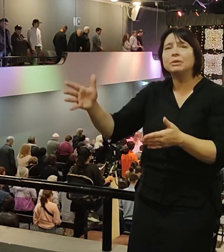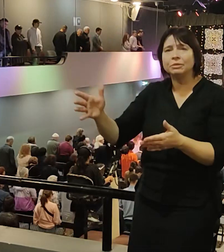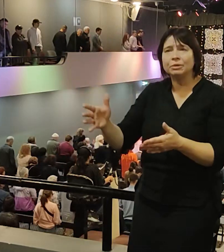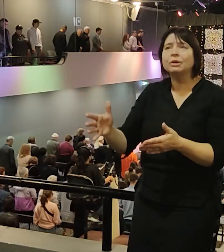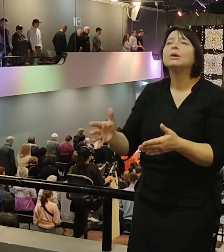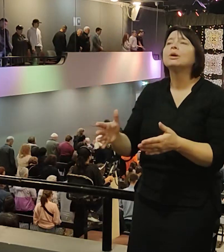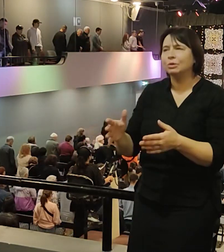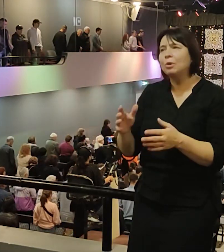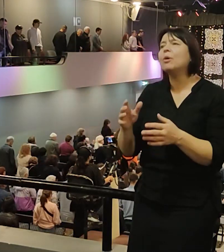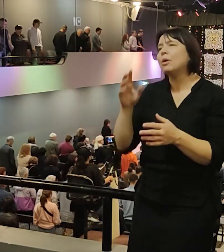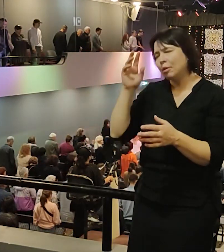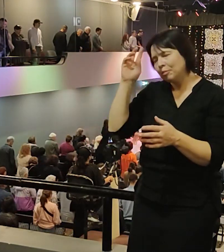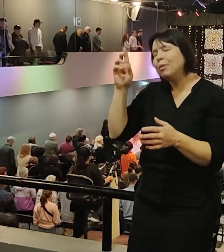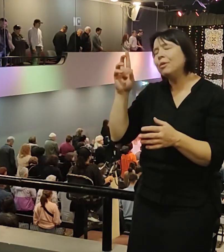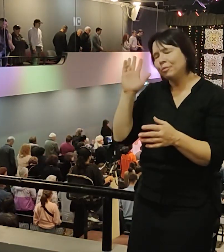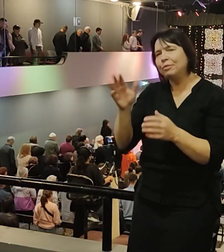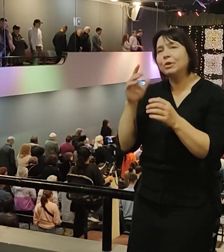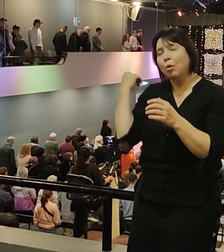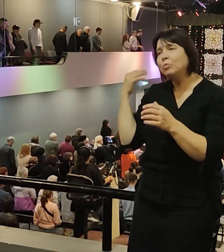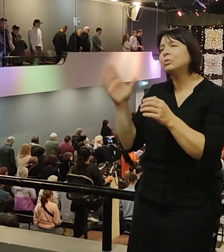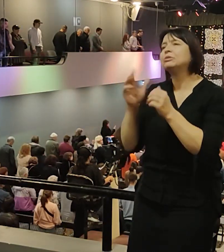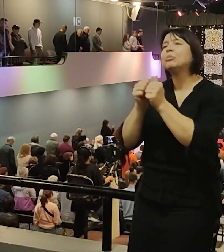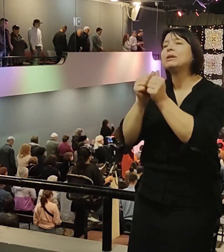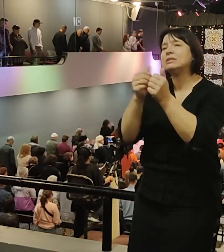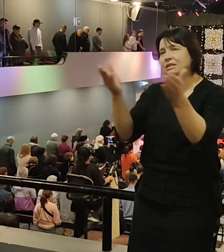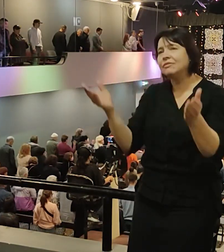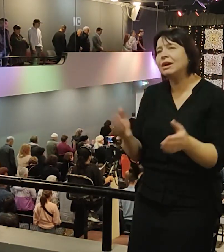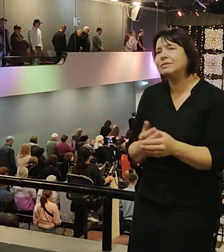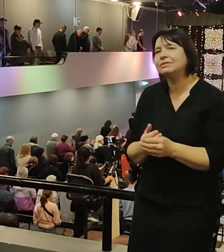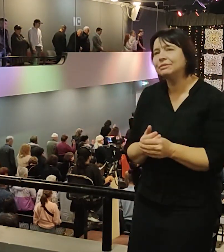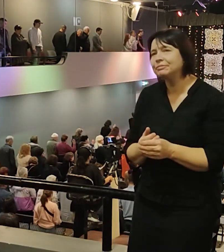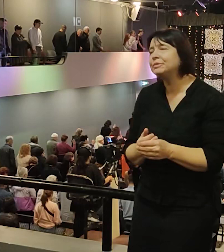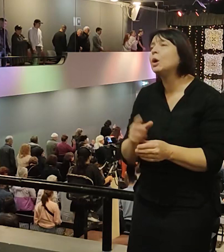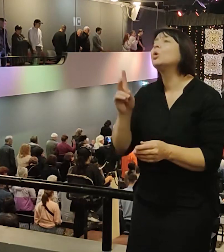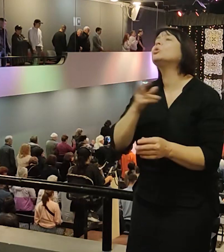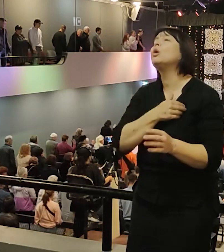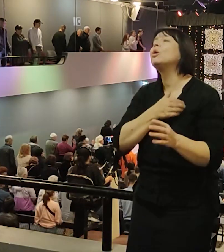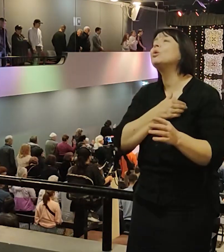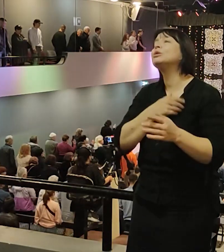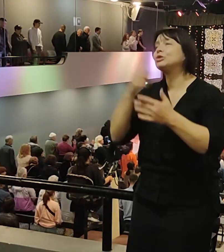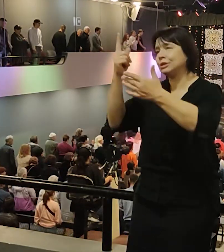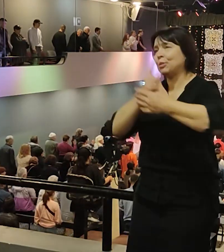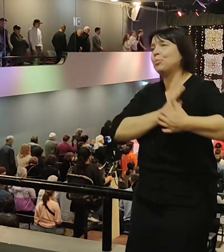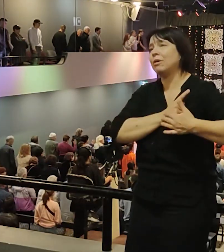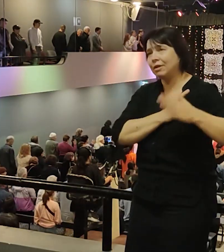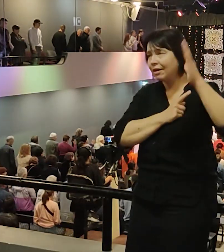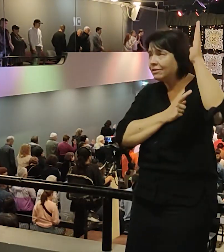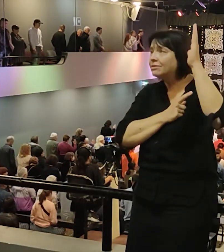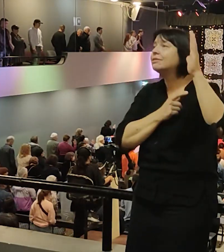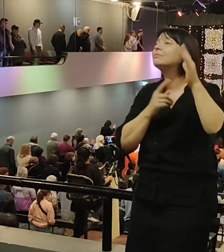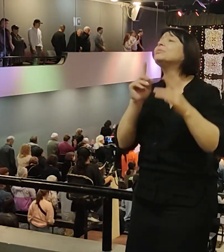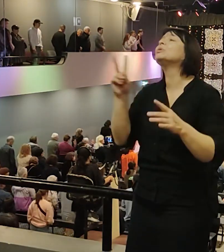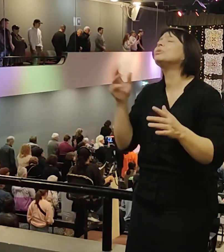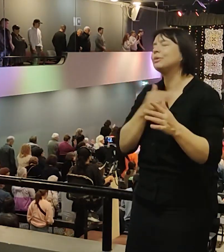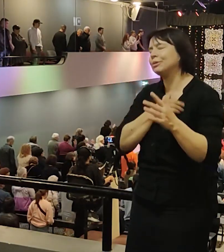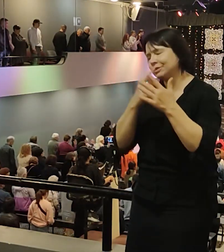молиться. Кто-нибудь здесь есть, кто хочет? Спасибо, спасибо, спасибо, спасибо. Повторяю еще раз, еще спасибо,